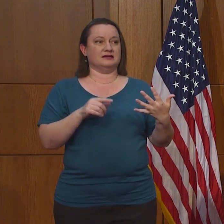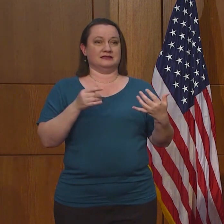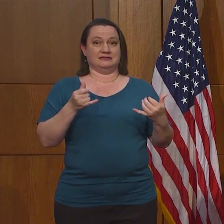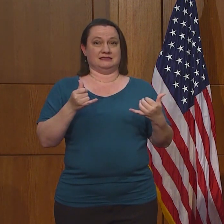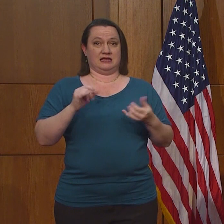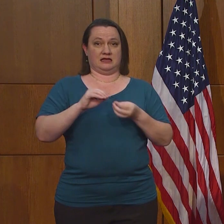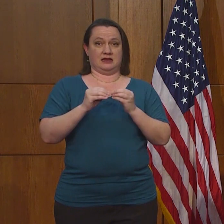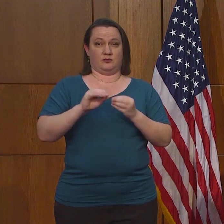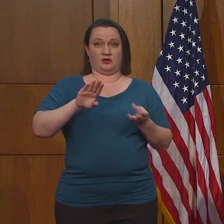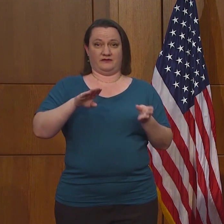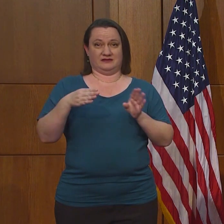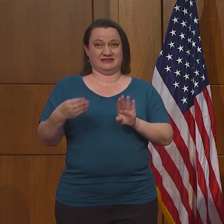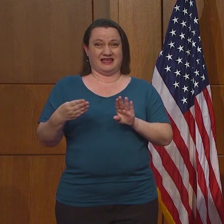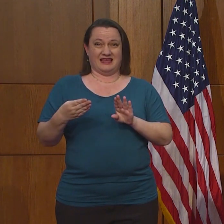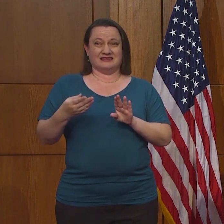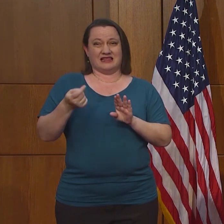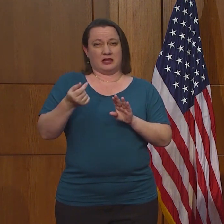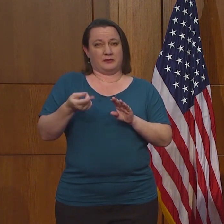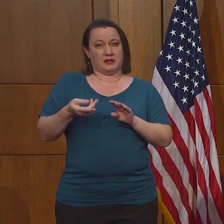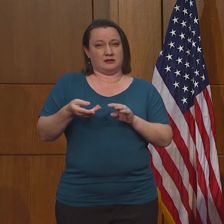Una pregunta más.